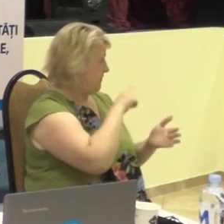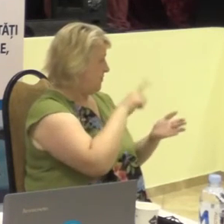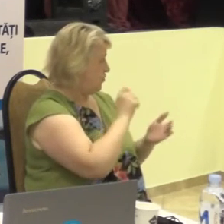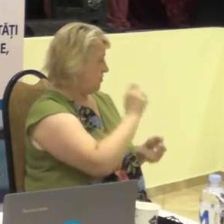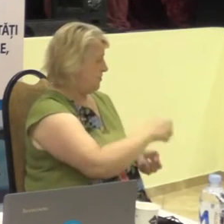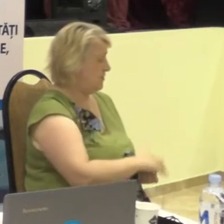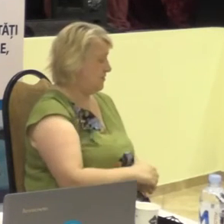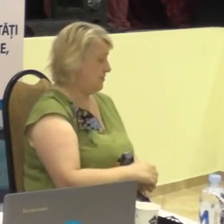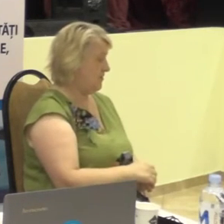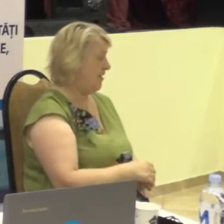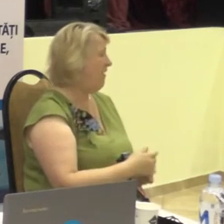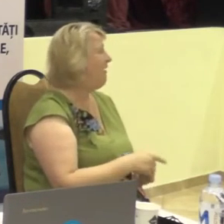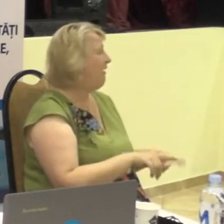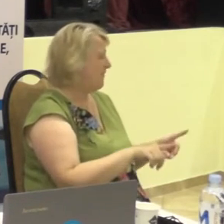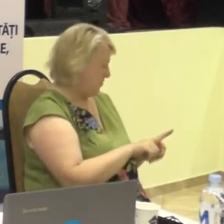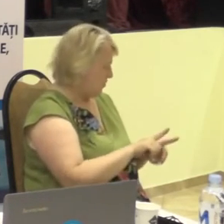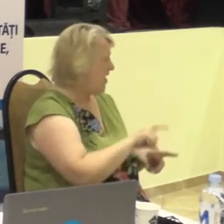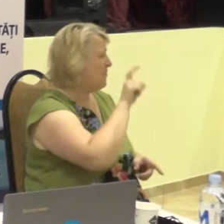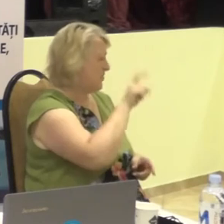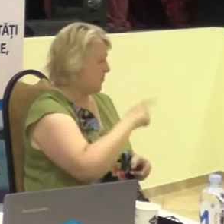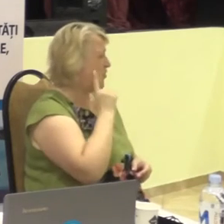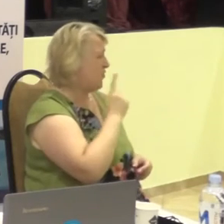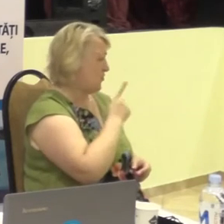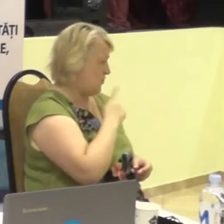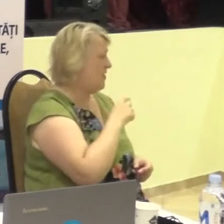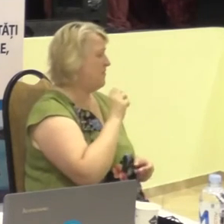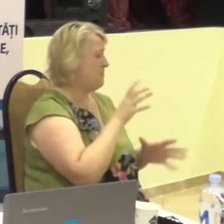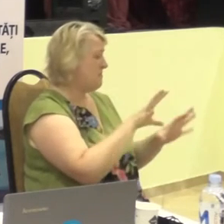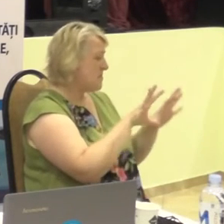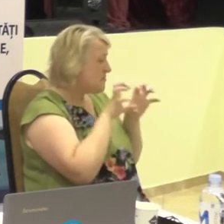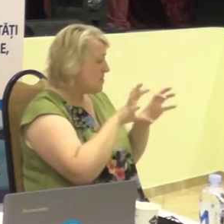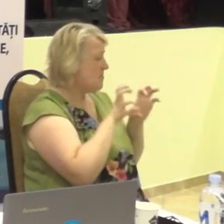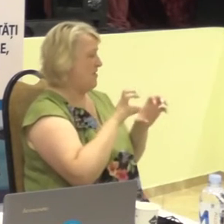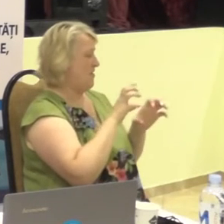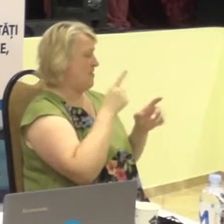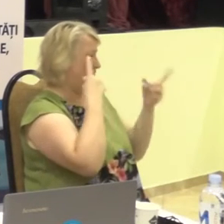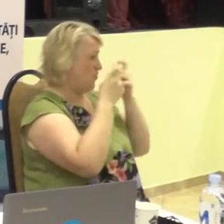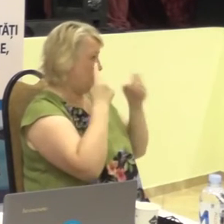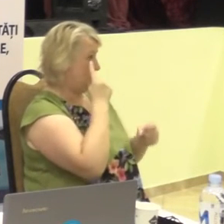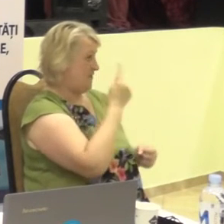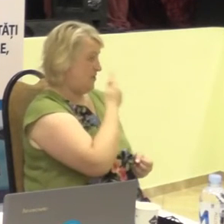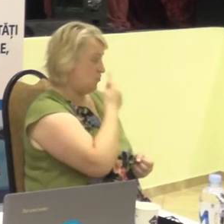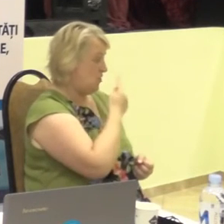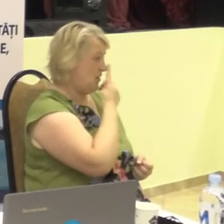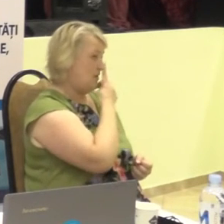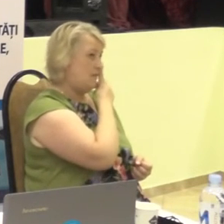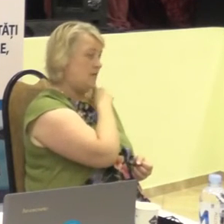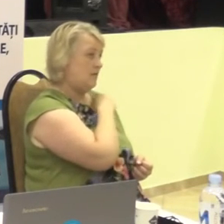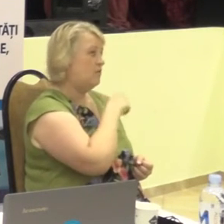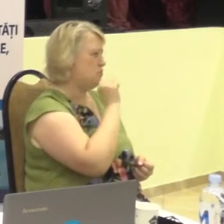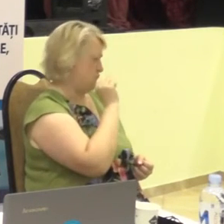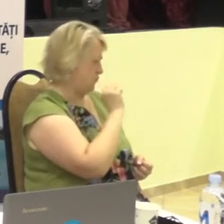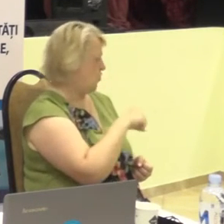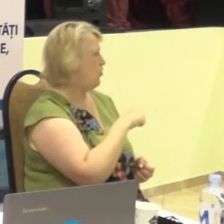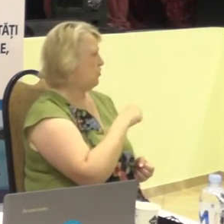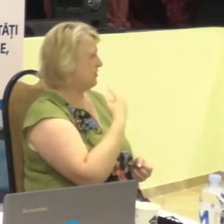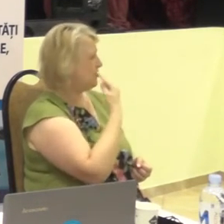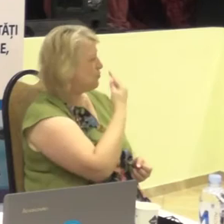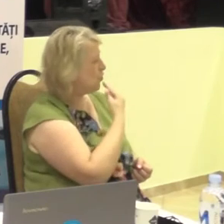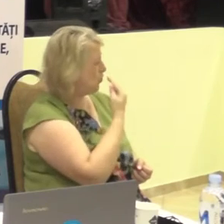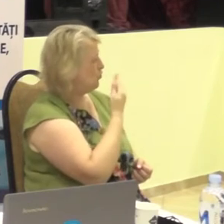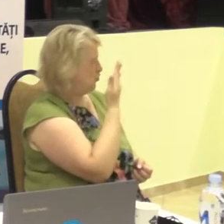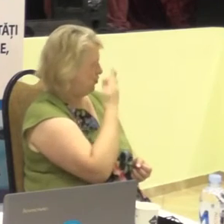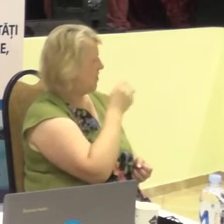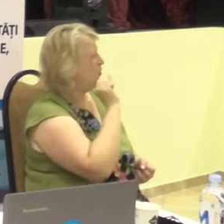Câteodată că persoana cu i-ar văd trece aia o îți primește informația vizual, el o poate prime vizual